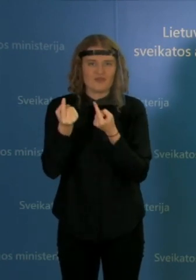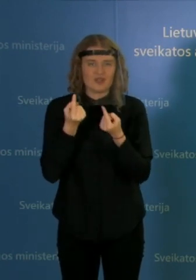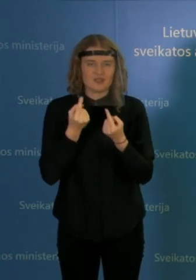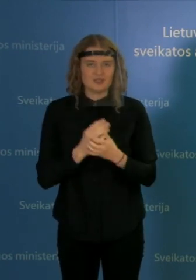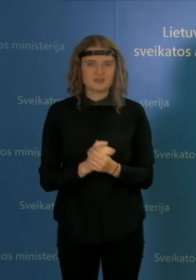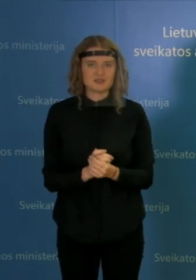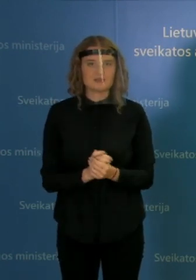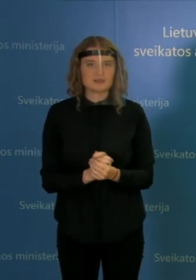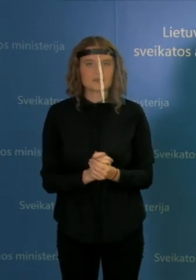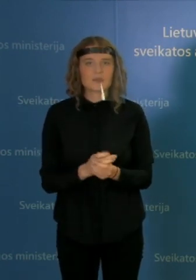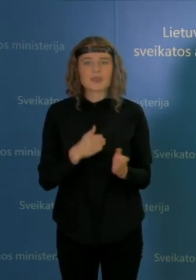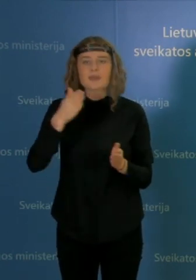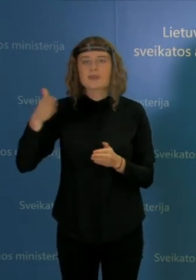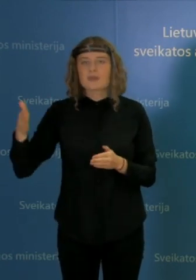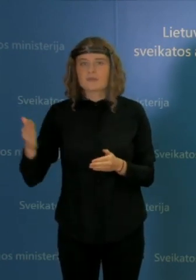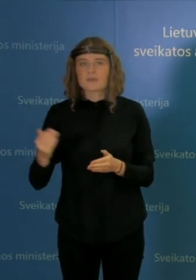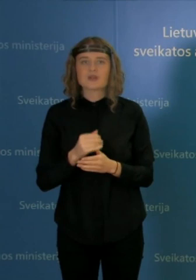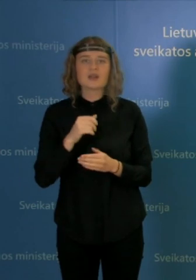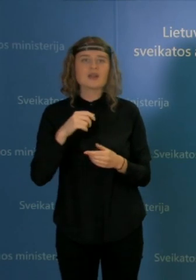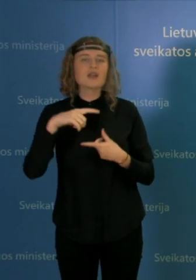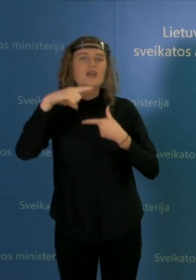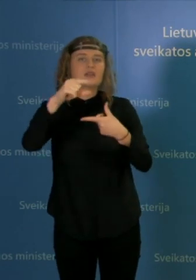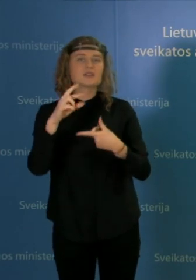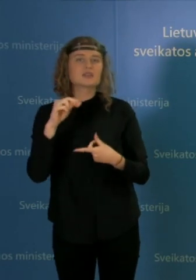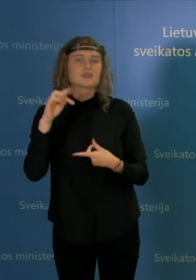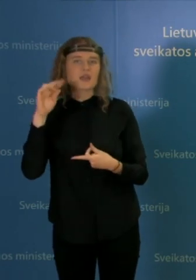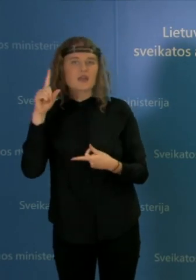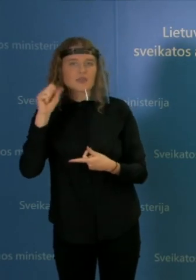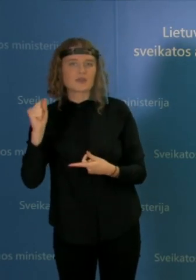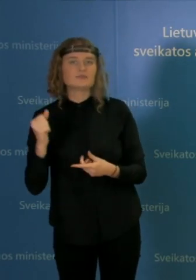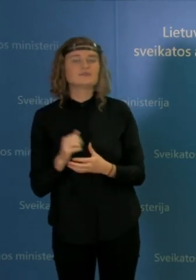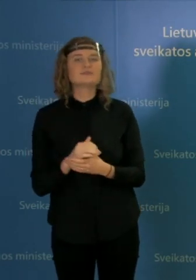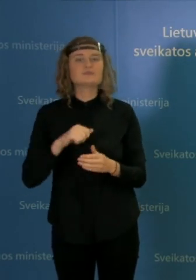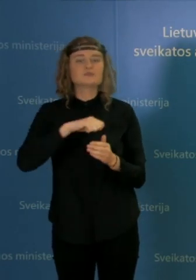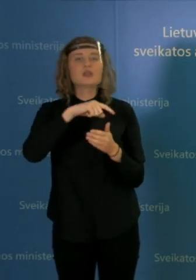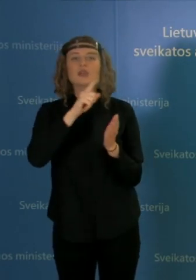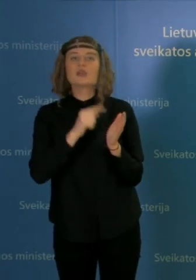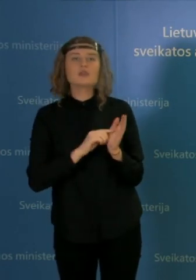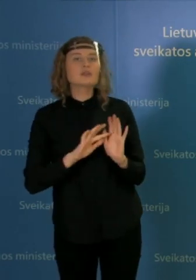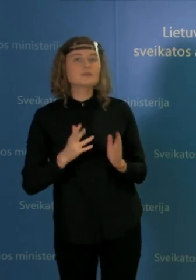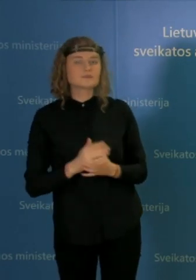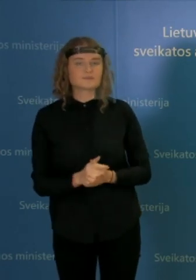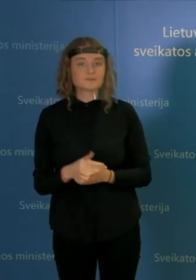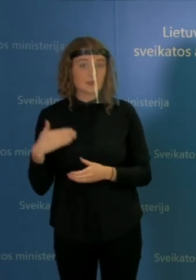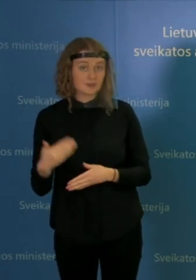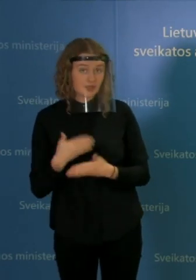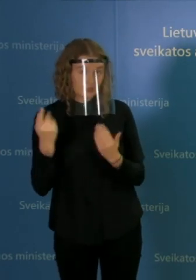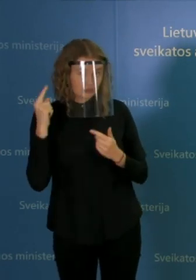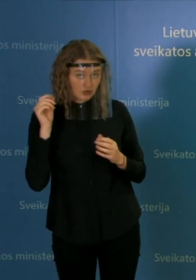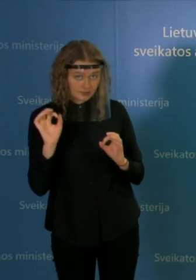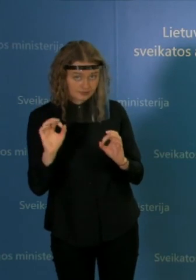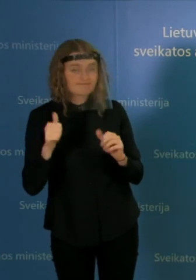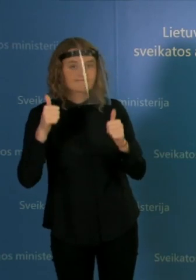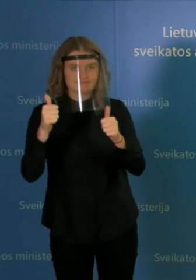jungiamės eilės tvarką, LRT reda, Gilyte Labadiena, reda ar jūsų klausimas? Labadiena, ar kirstite manę?